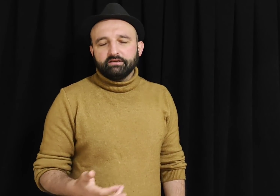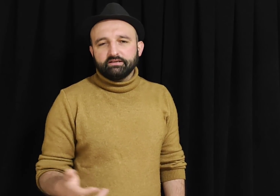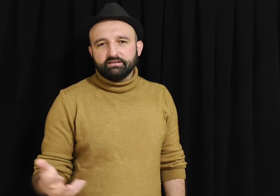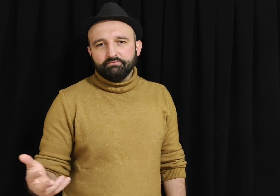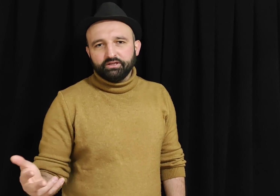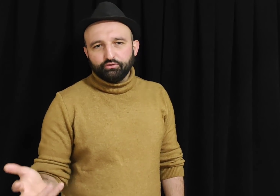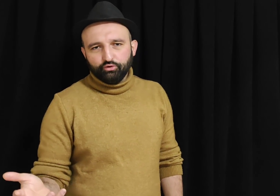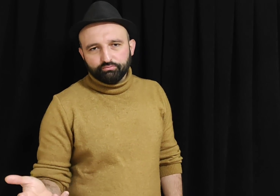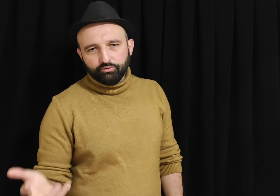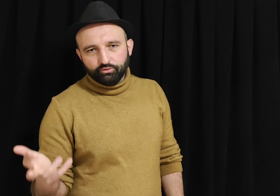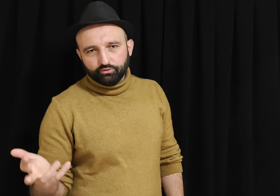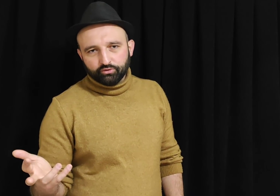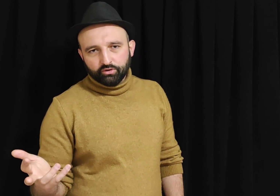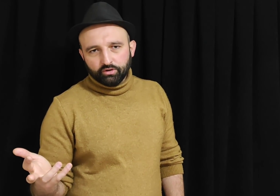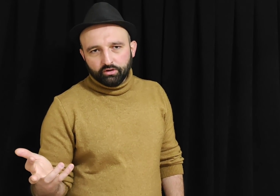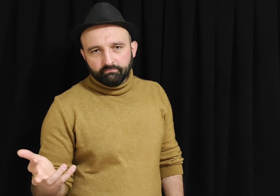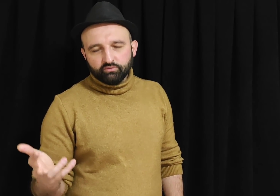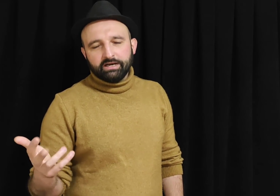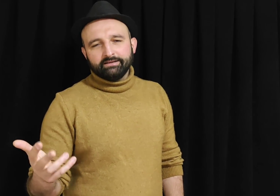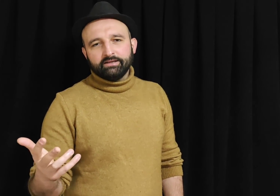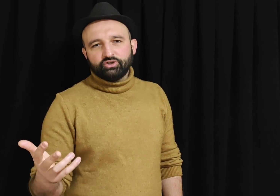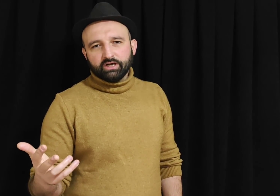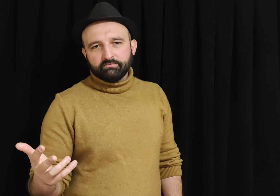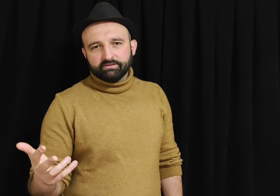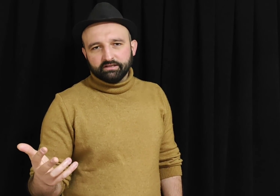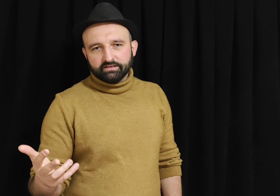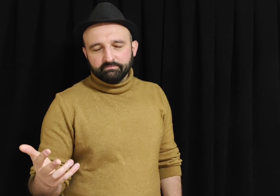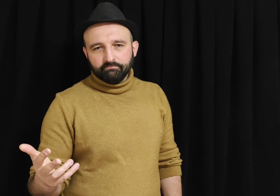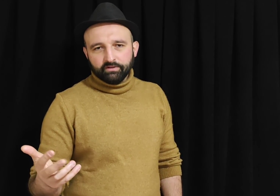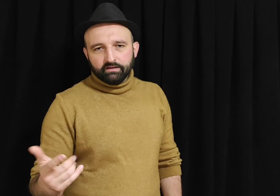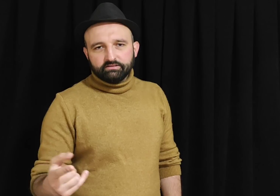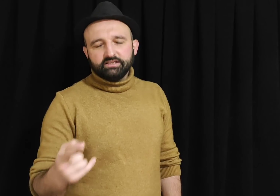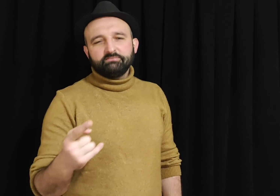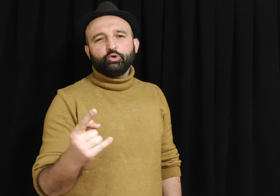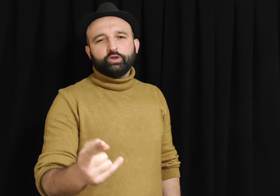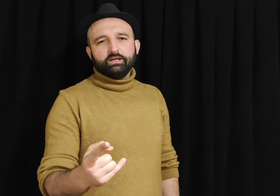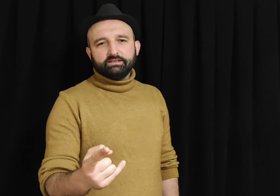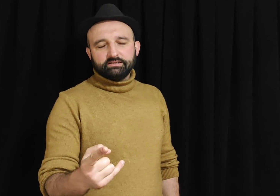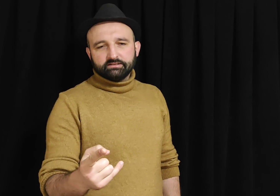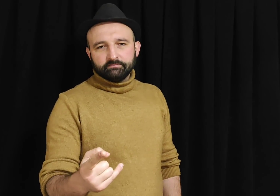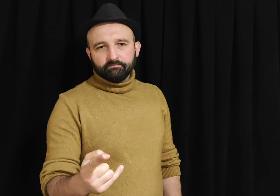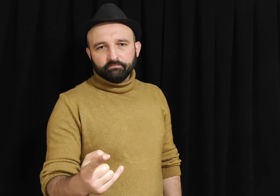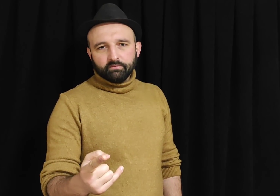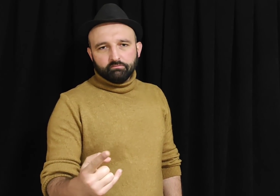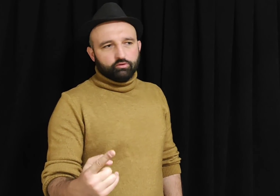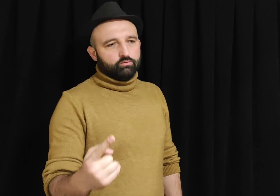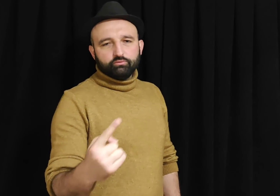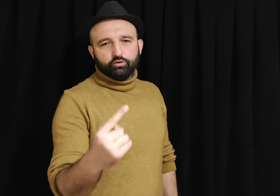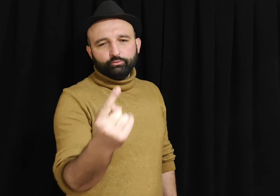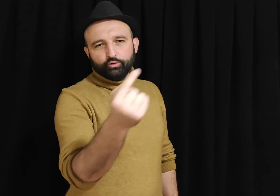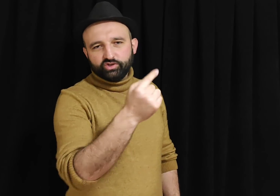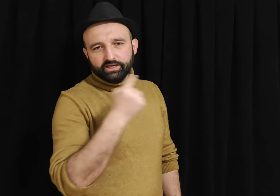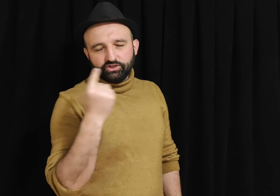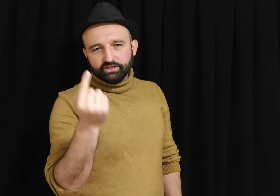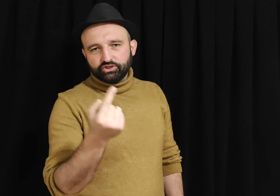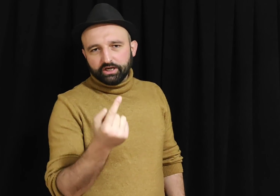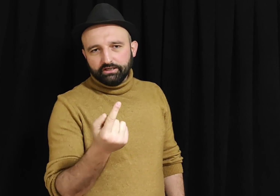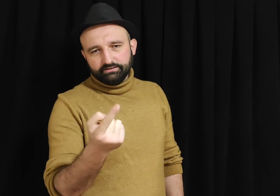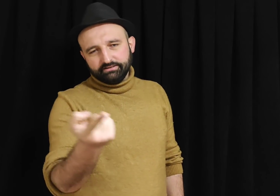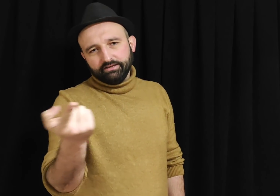kasasına bir yük mü yük? Bunu nereden çıkartması lazım? Siz müşterisiniz. Bu tüm Türkiye için geçerli. Sizden